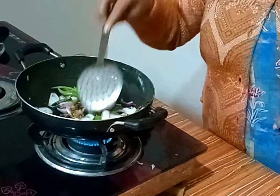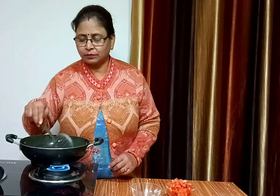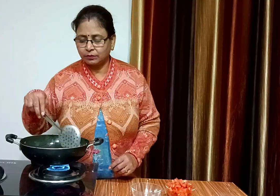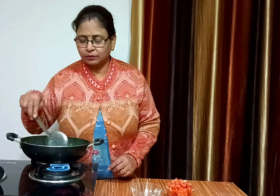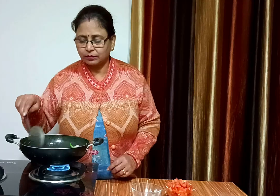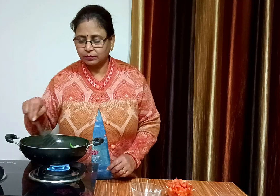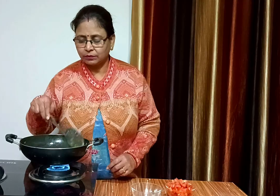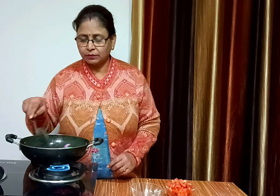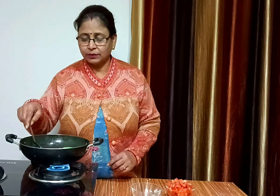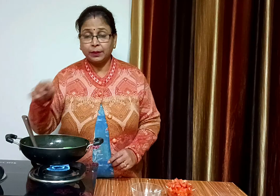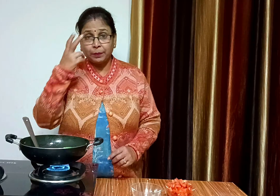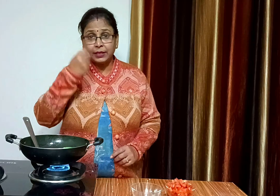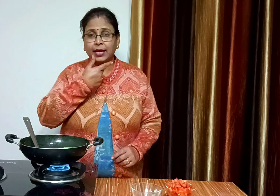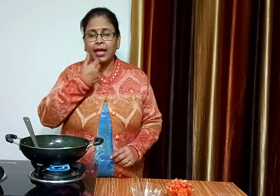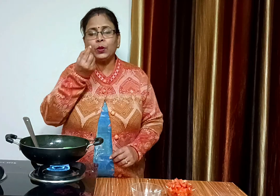और प्यास को हलका फ्राइ कर लेंगे